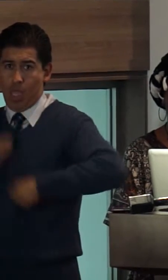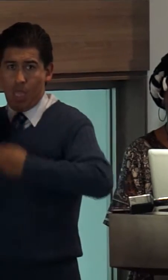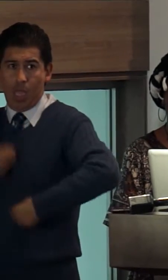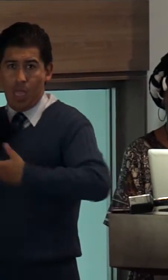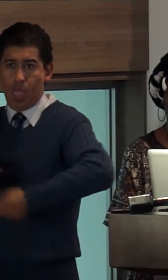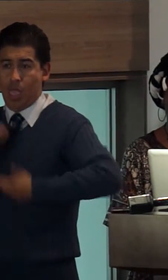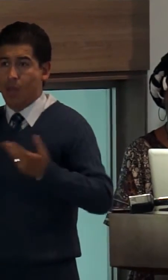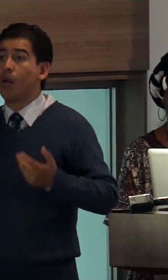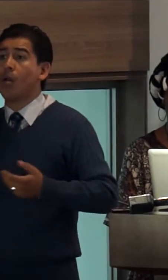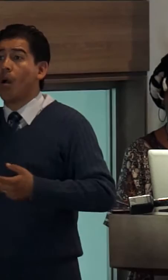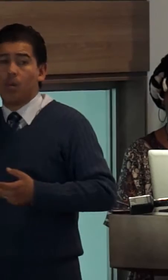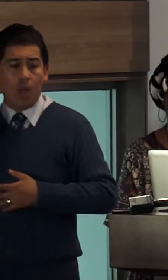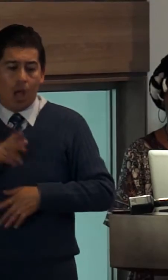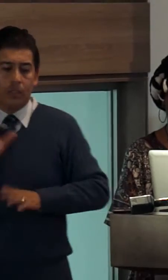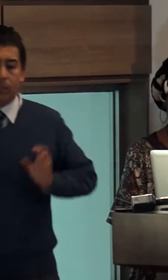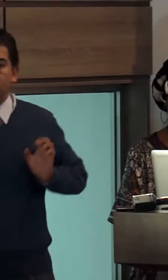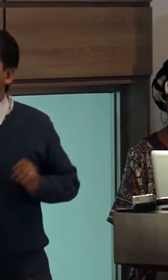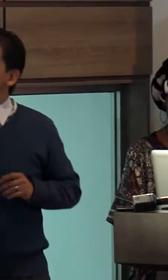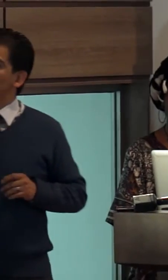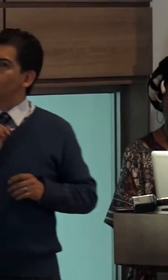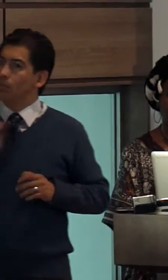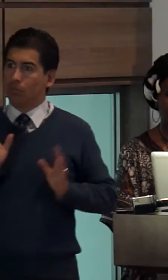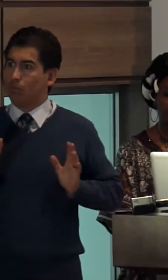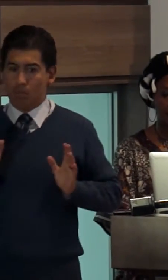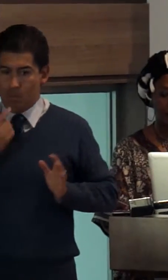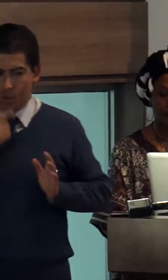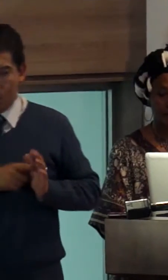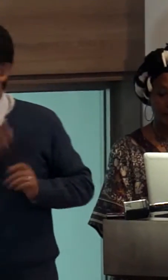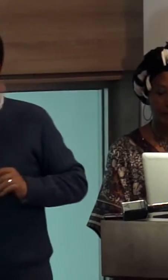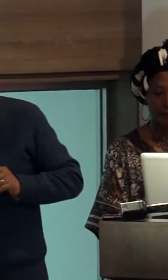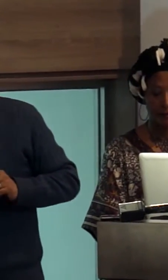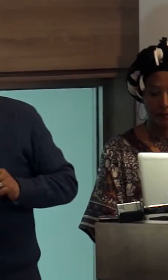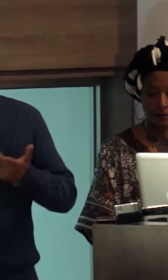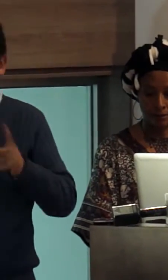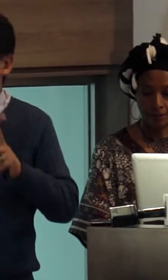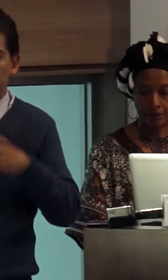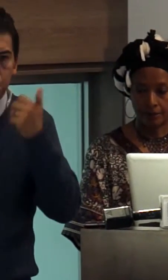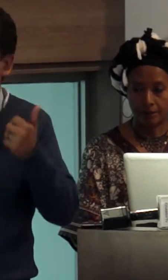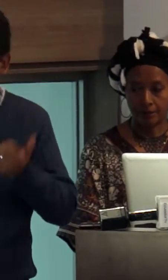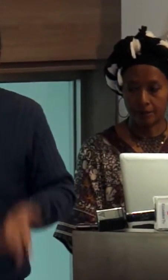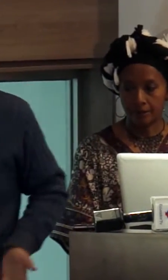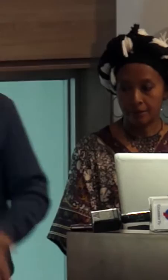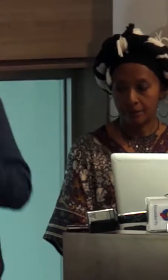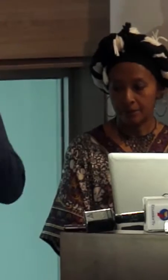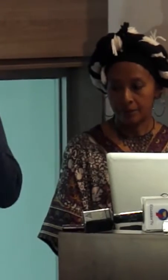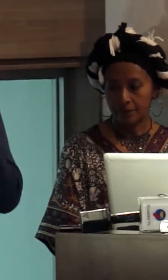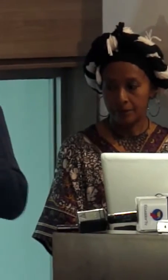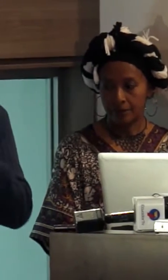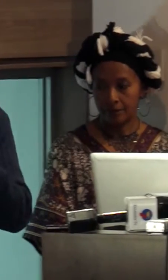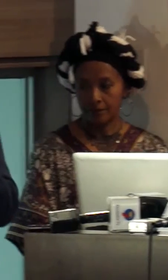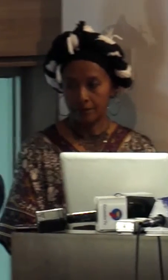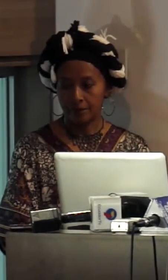abstenerse de censurar a las personas y medios de comunicación social sino que debe crear las